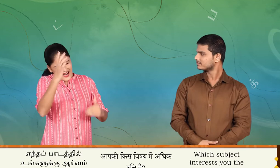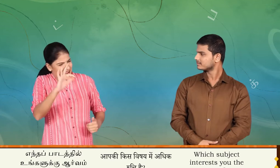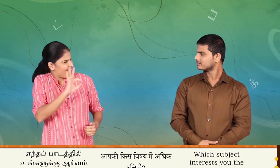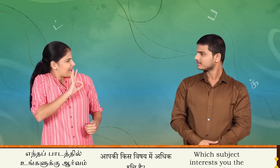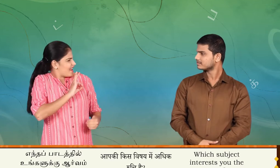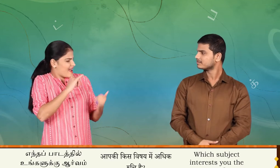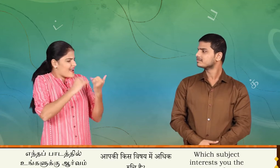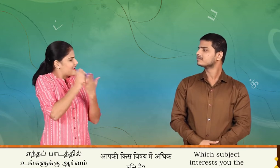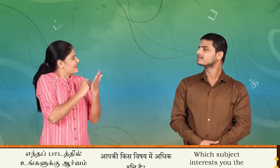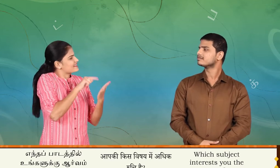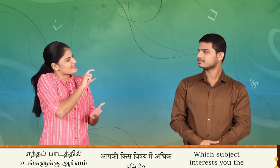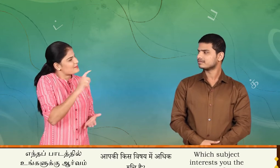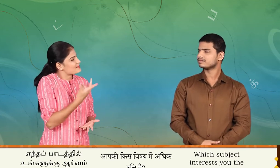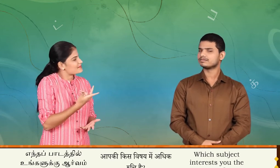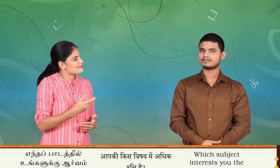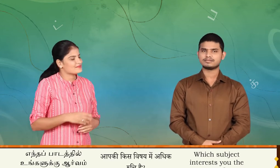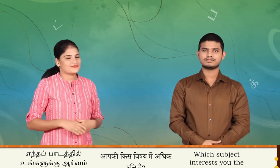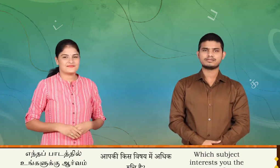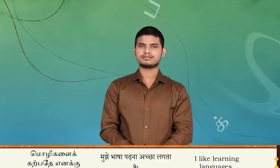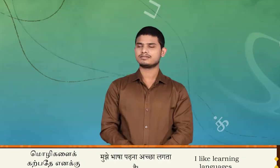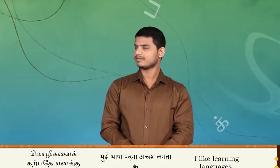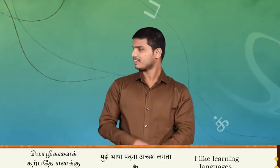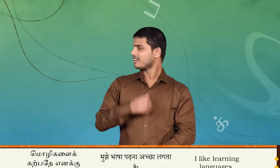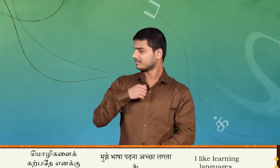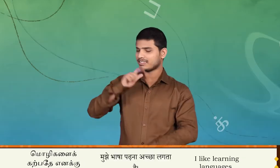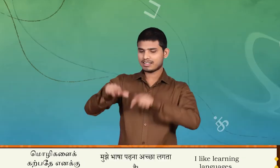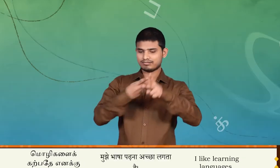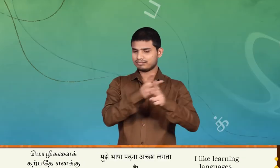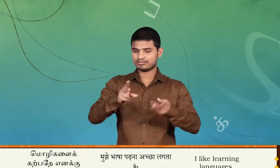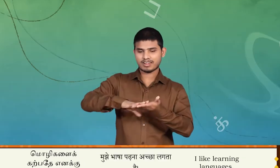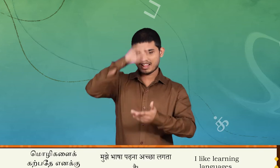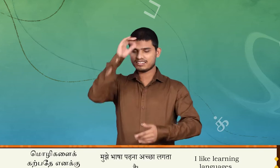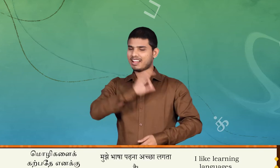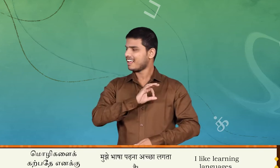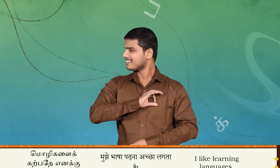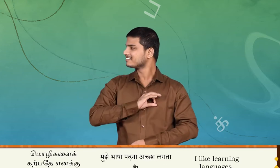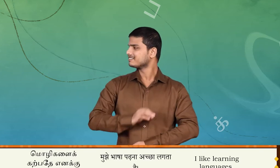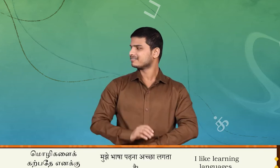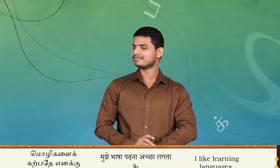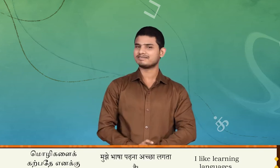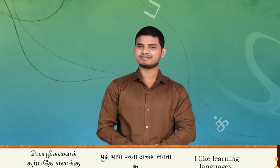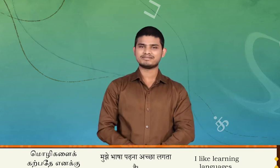ஆர்வம் அதிகம் முழிகளை கர்ப்பதை எனக்கு விருப்பமானது